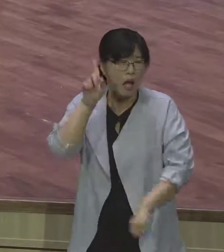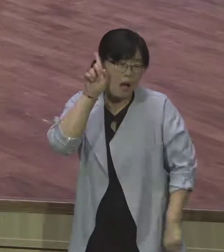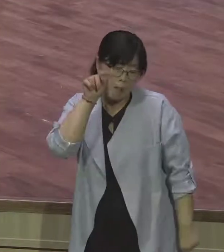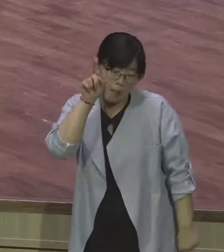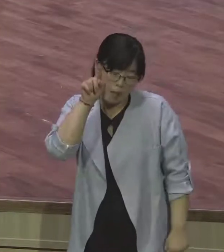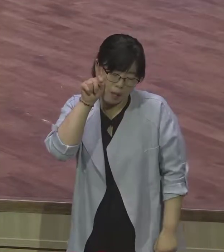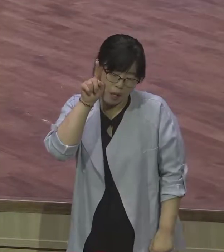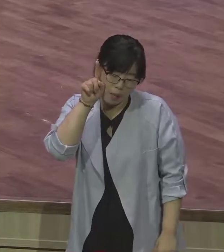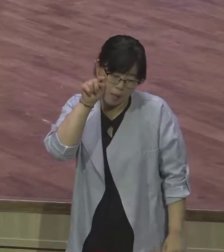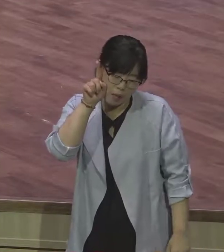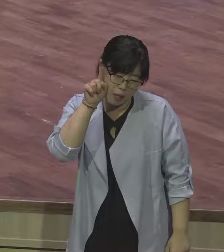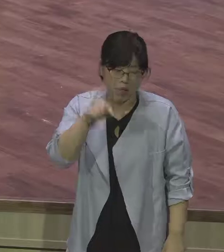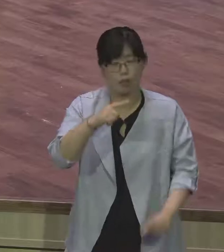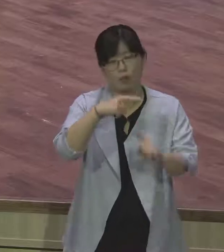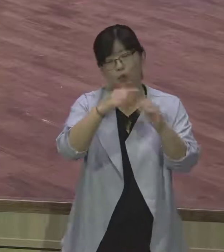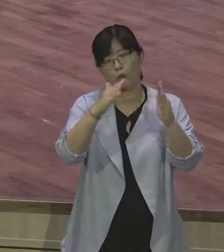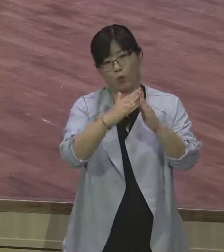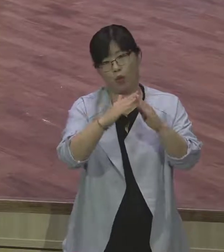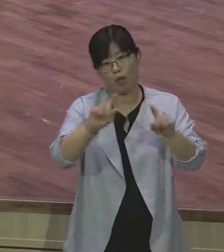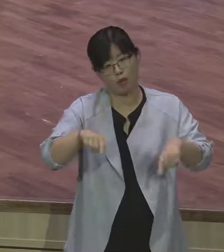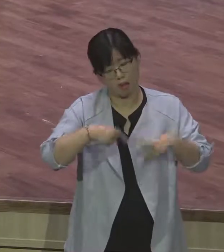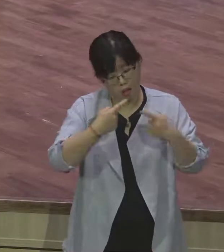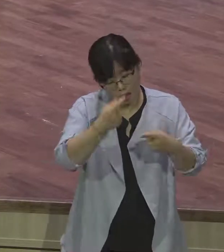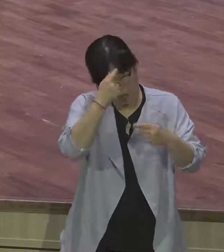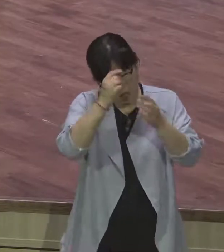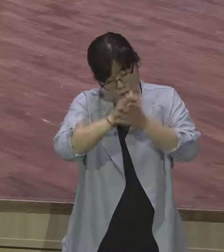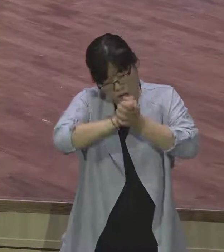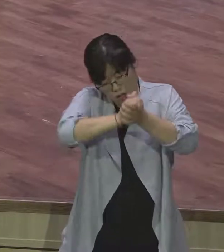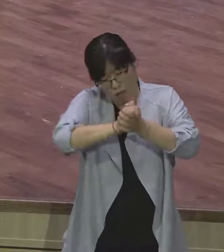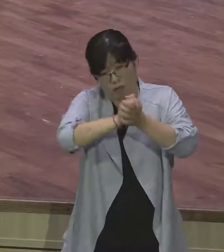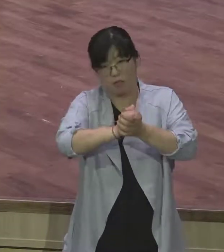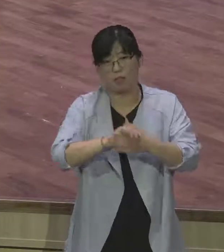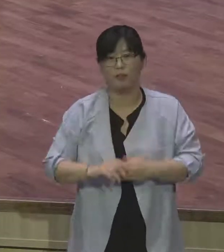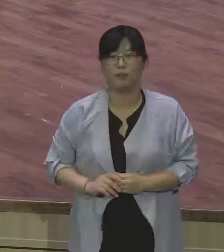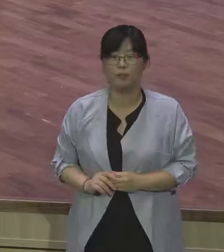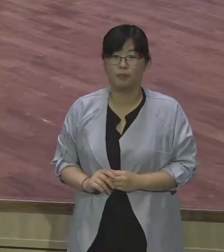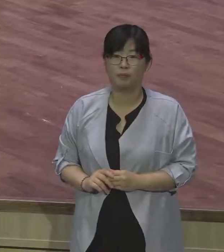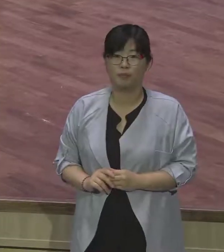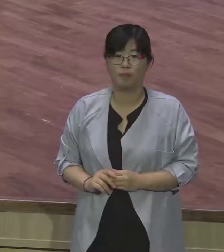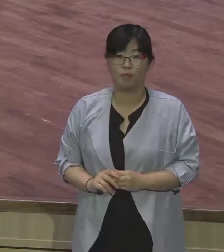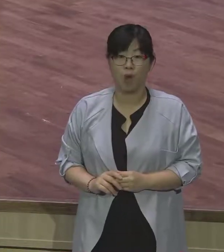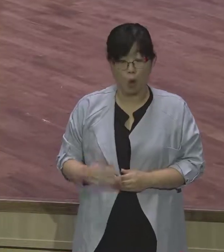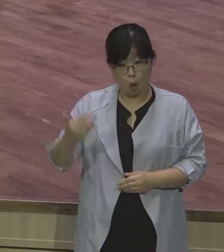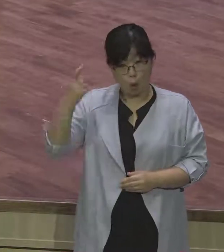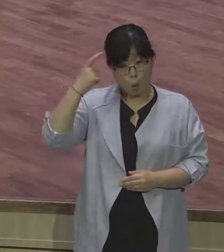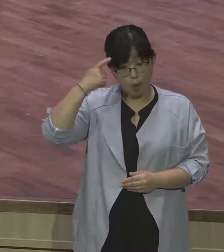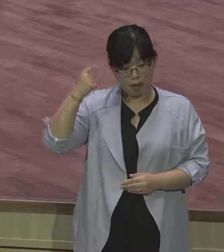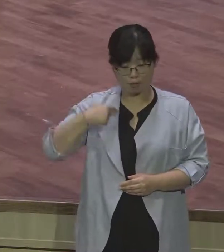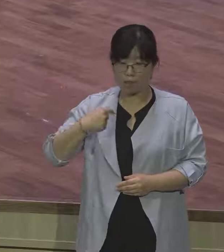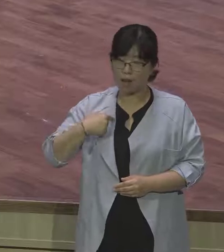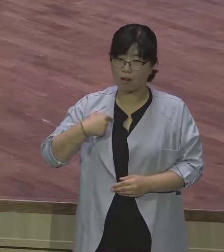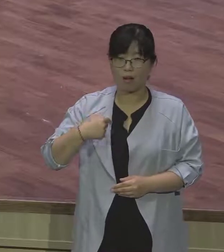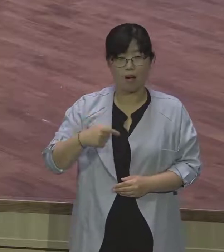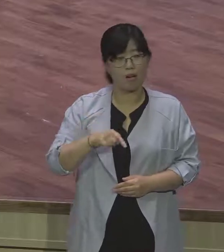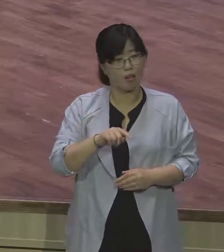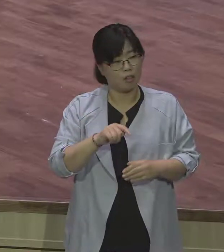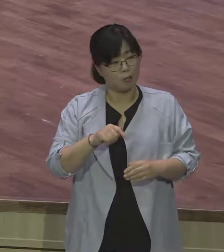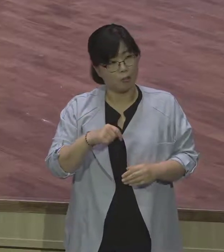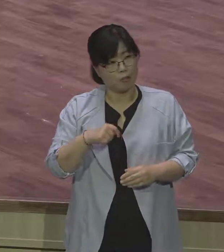신앙들은 그런 게 없어요. 그런데 이건 막 연단을 받으니까. 나중에 은혜를 받으니까 교회가 너무 좋고 직분이 너무 좋고 신나는